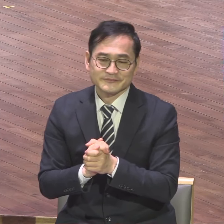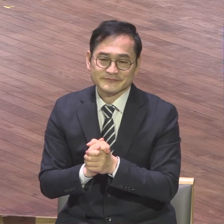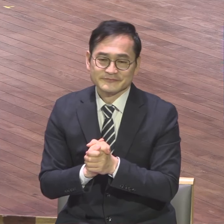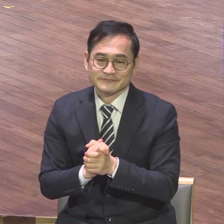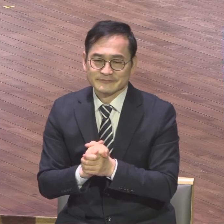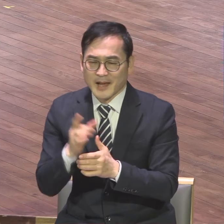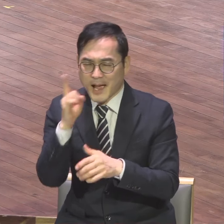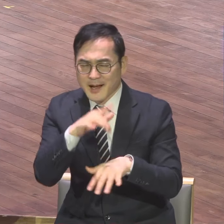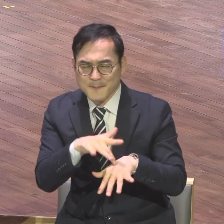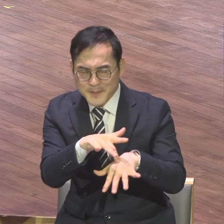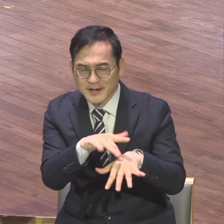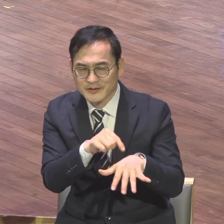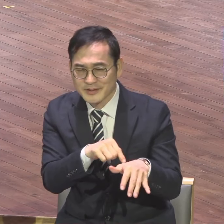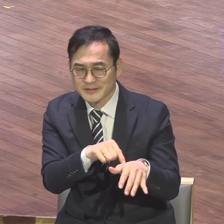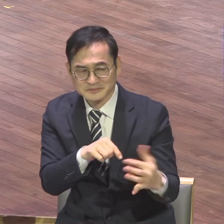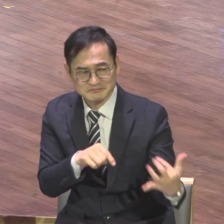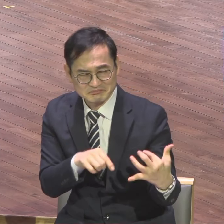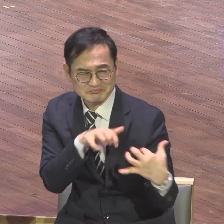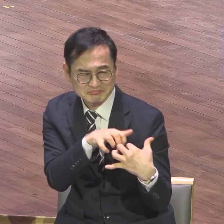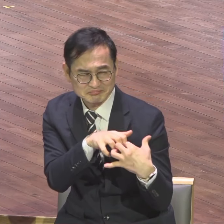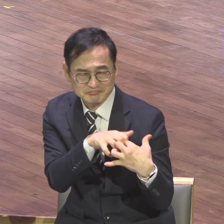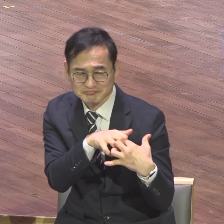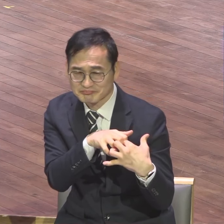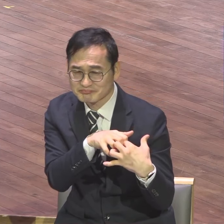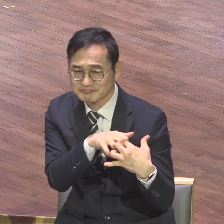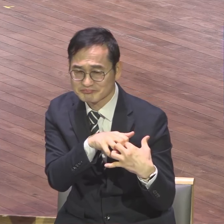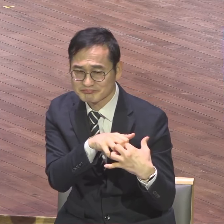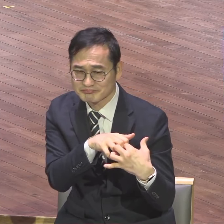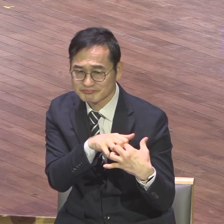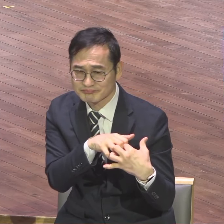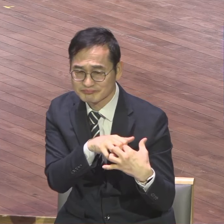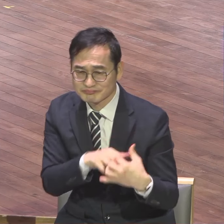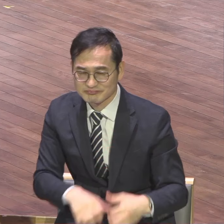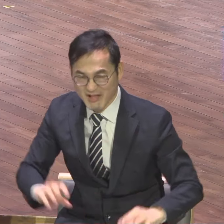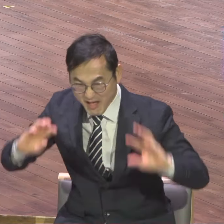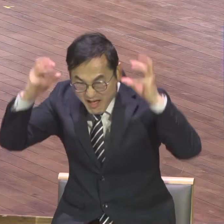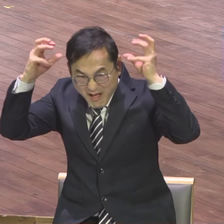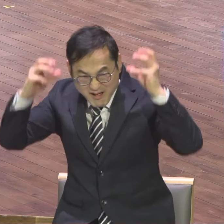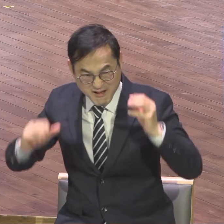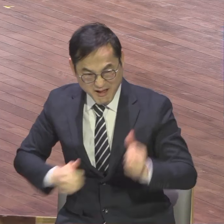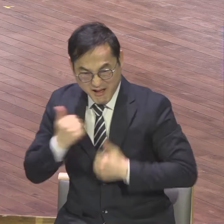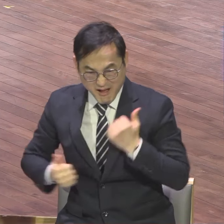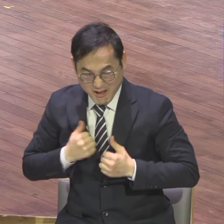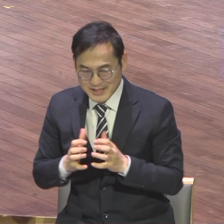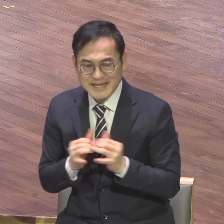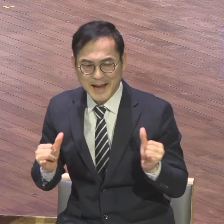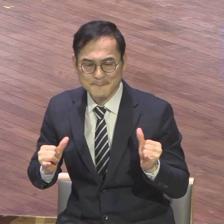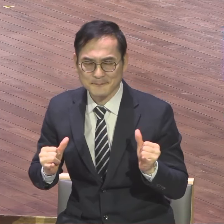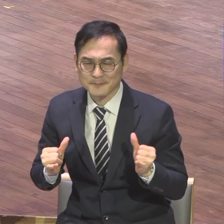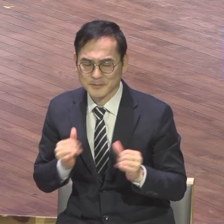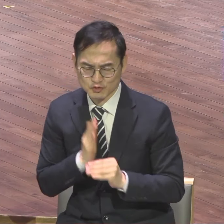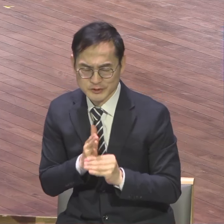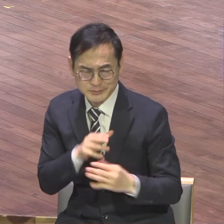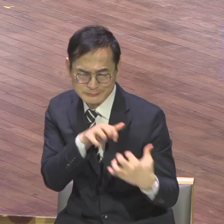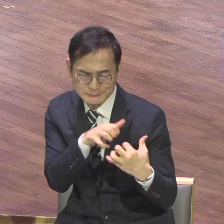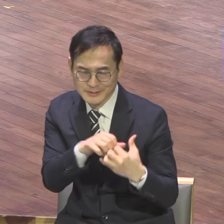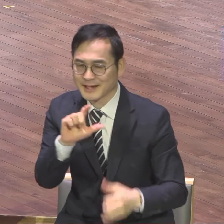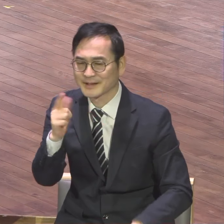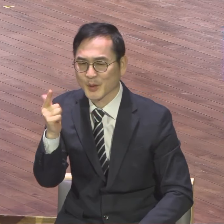악반만의 군사들과 흉사 싸워서 승정보를 흘리기까지 마귀하고